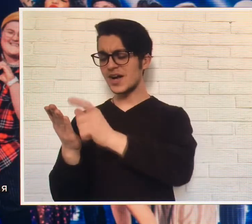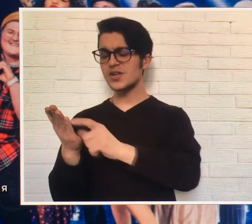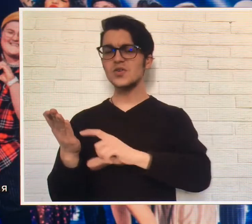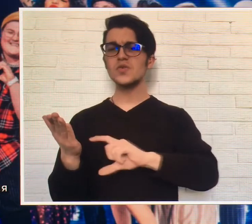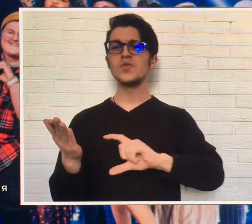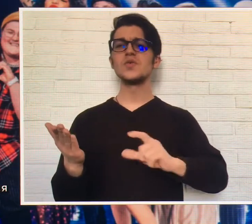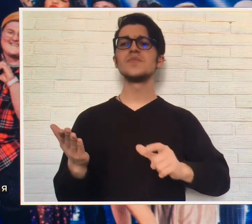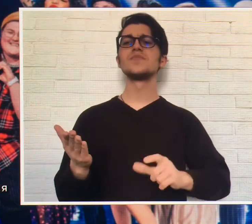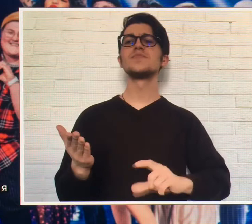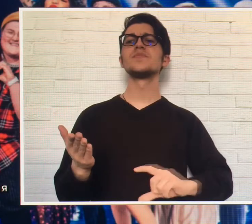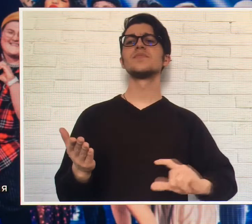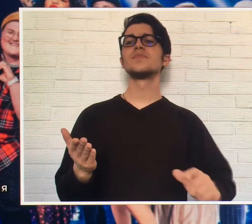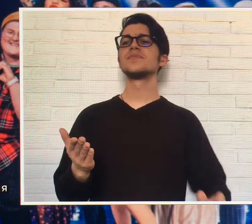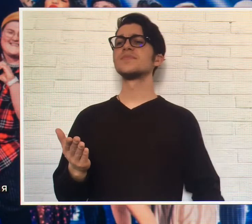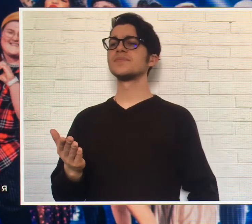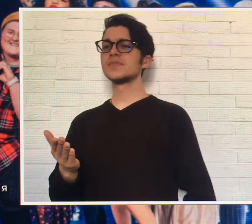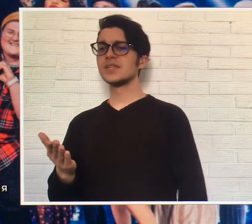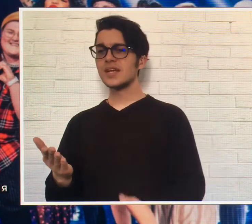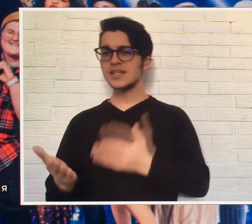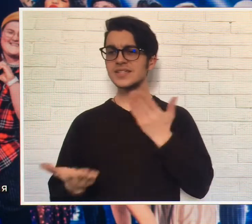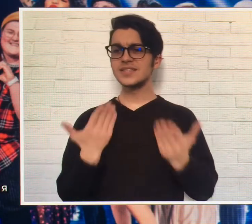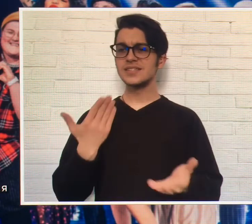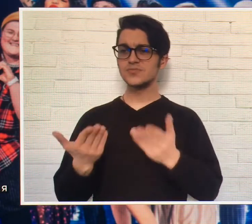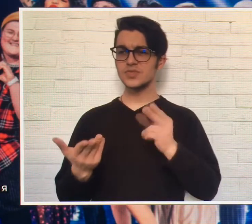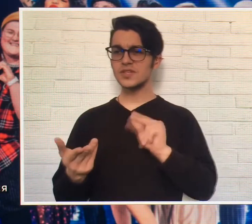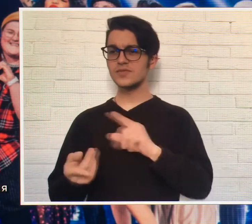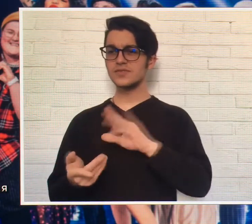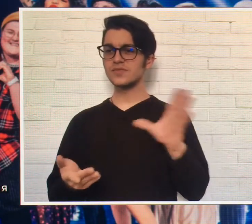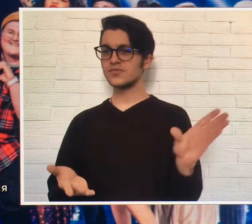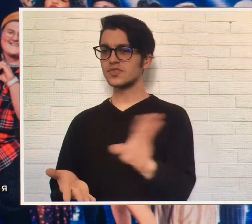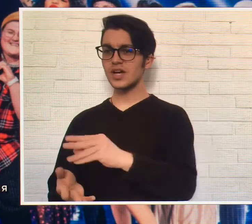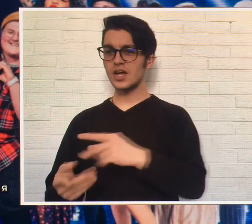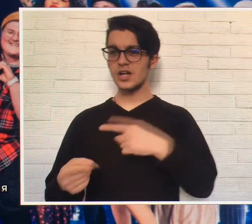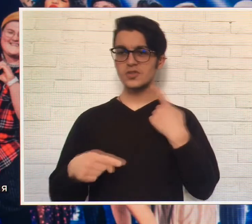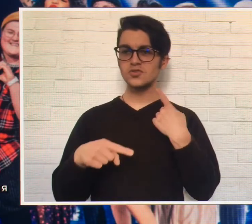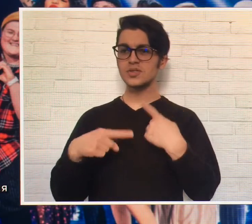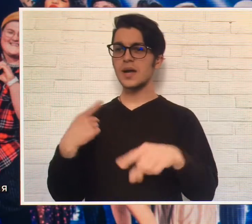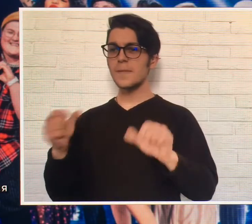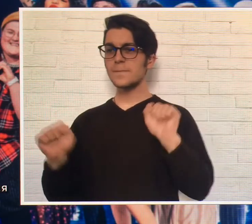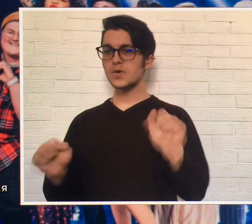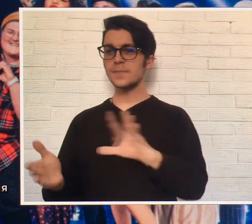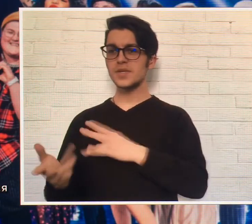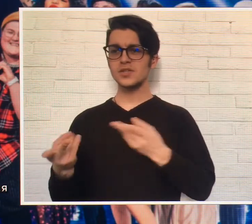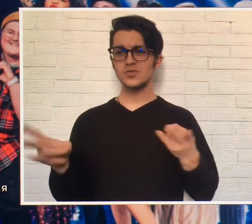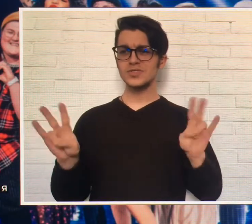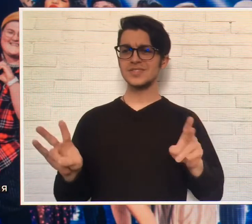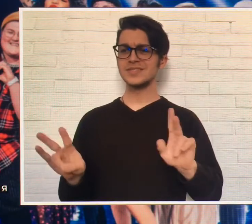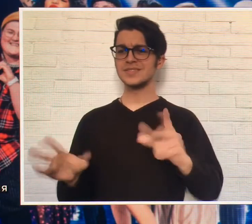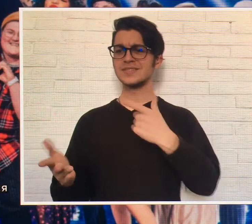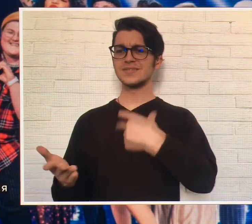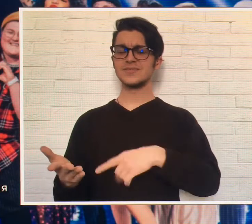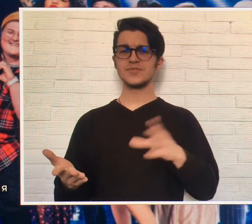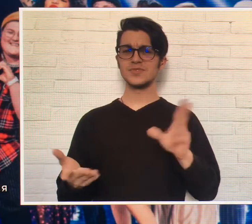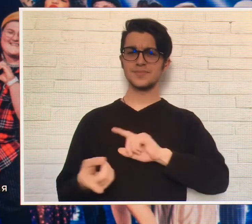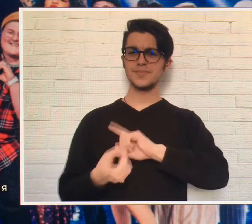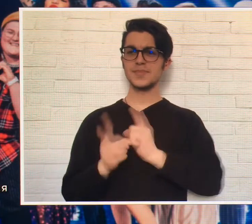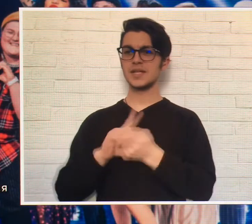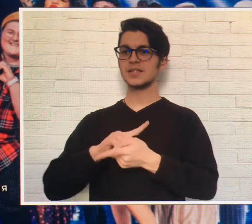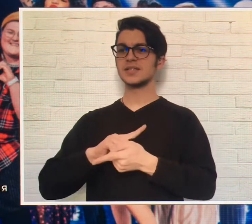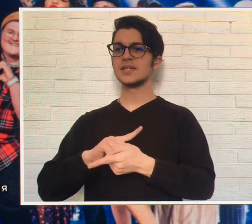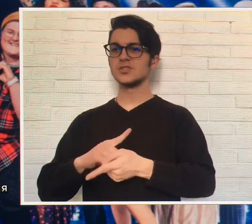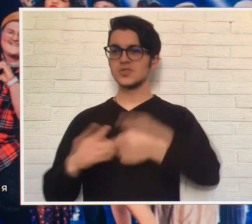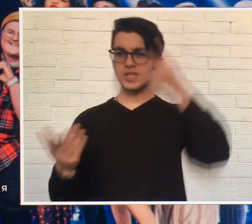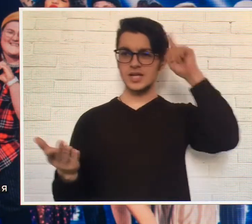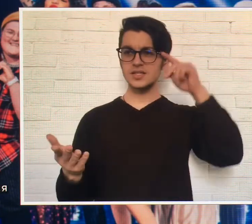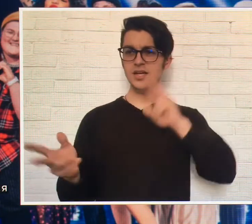улыбкой своём И если ты чем-то от всех отличаешься, Может, не нужно в себе